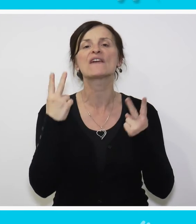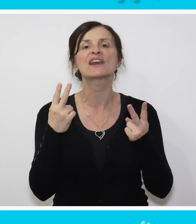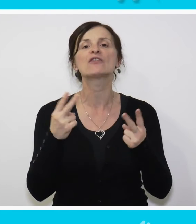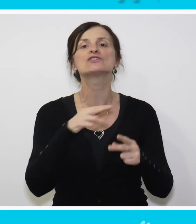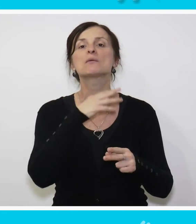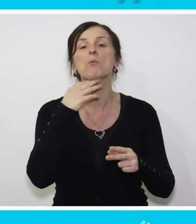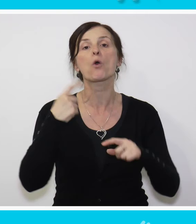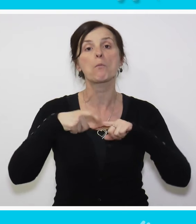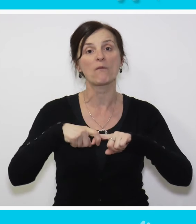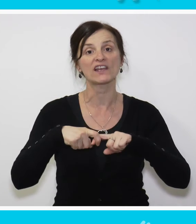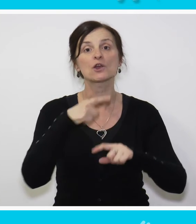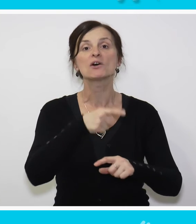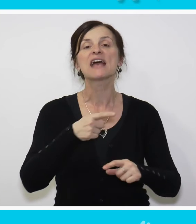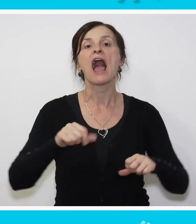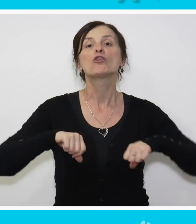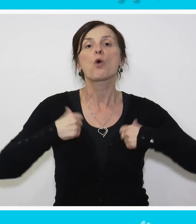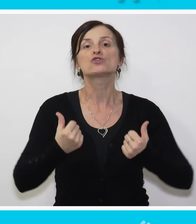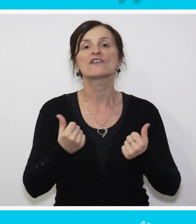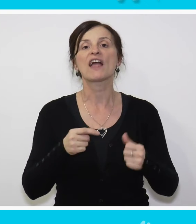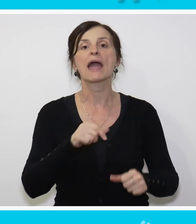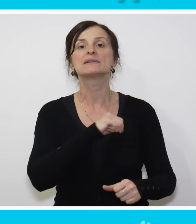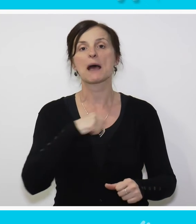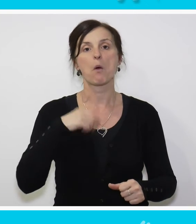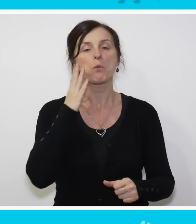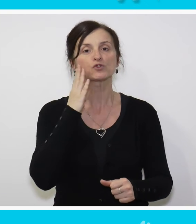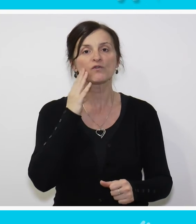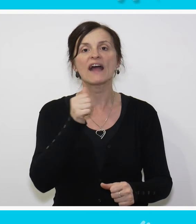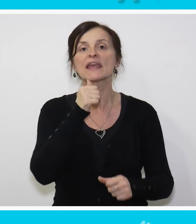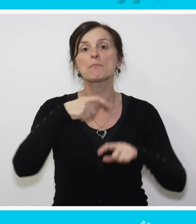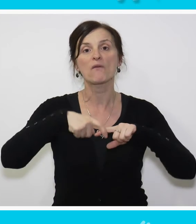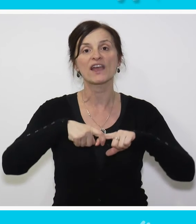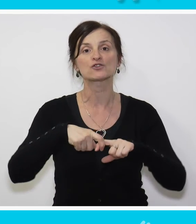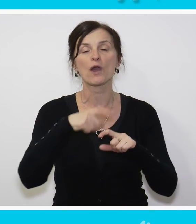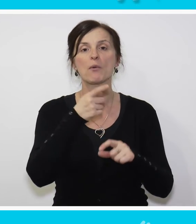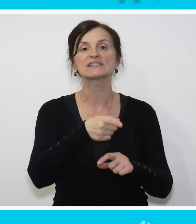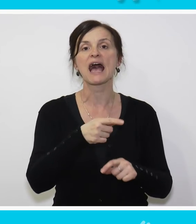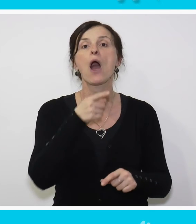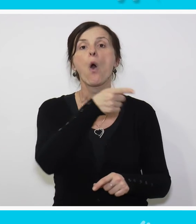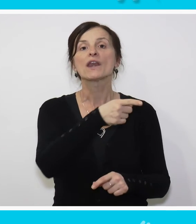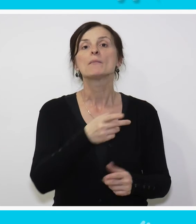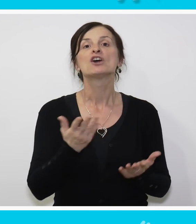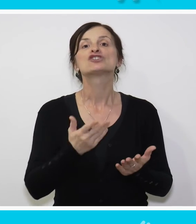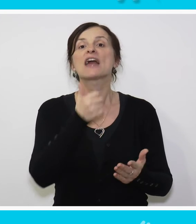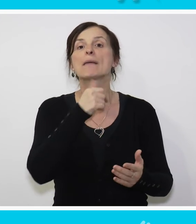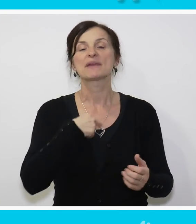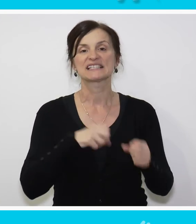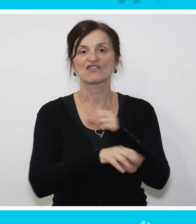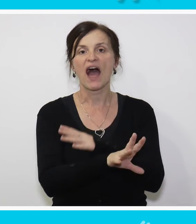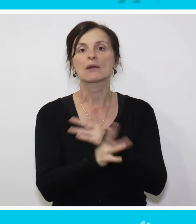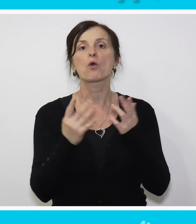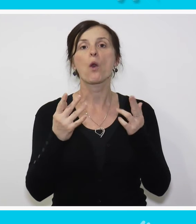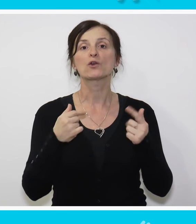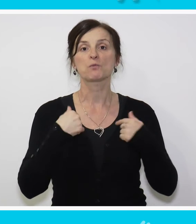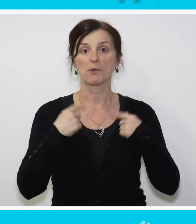stvari vrlo često povezujemo i doživlje nekog samopoštovanja, vrlo često povezujemo upravo sa onim šta stvaramo,